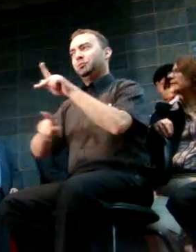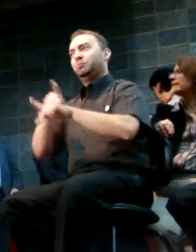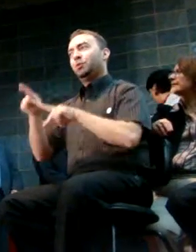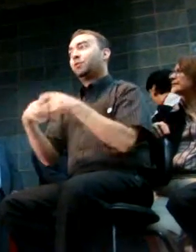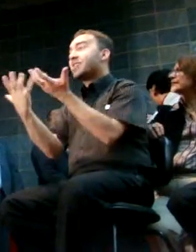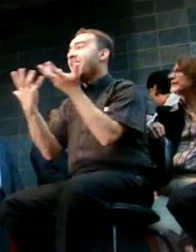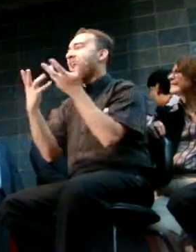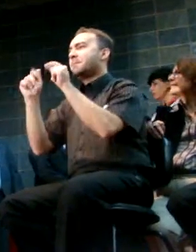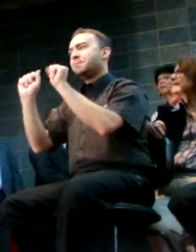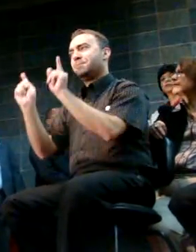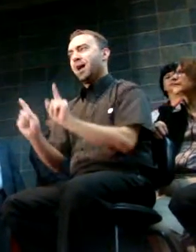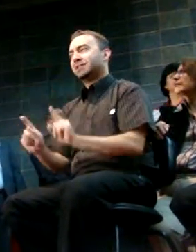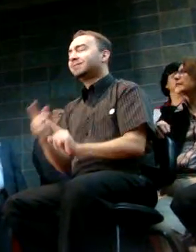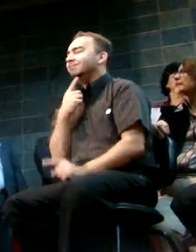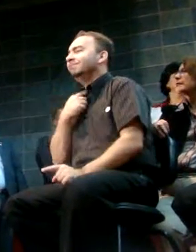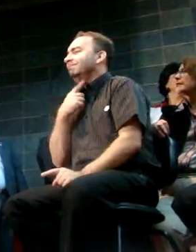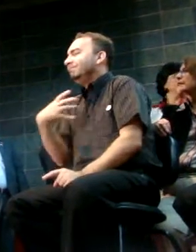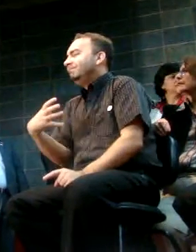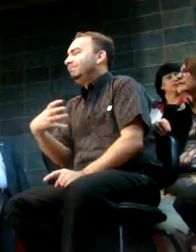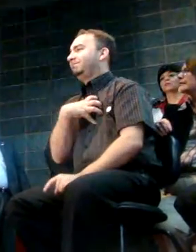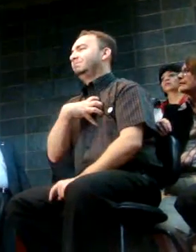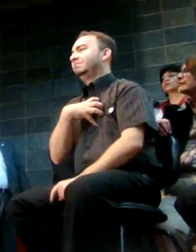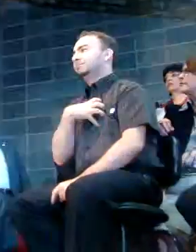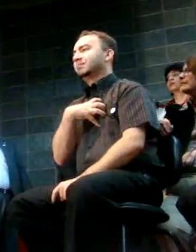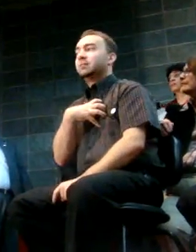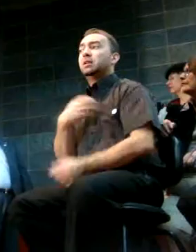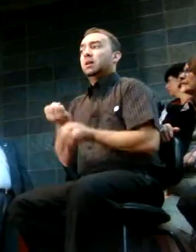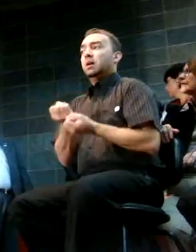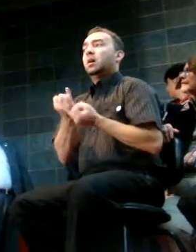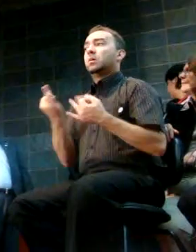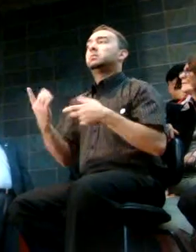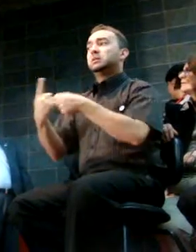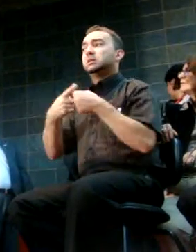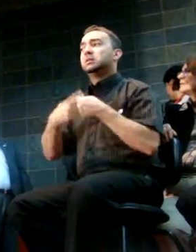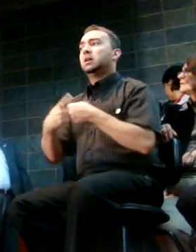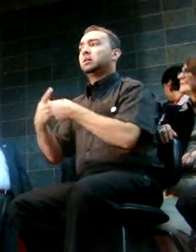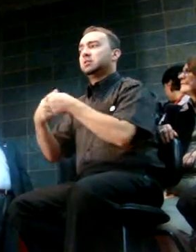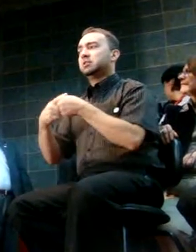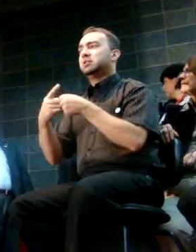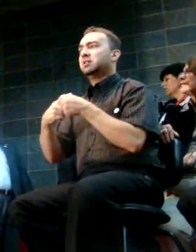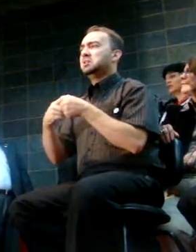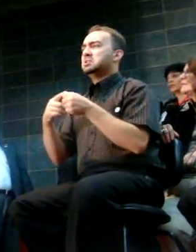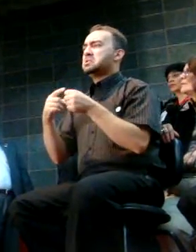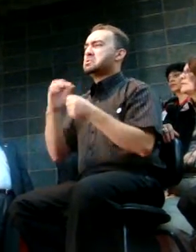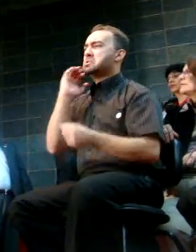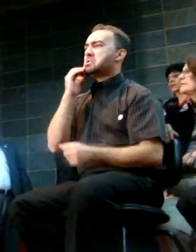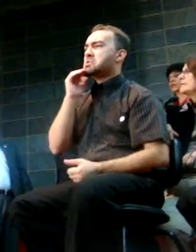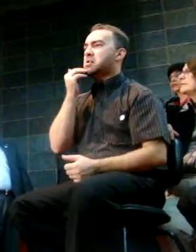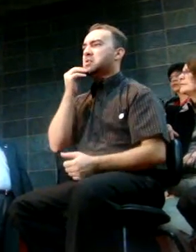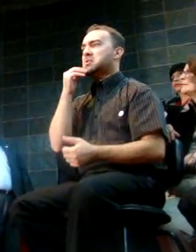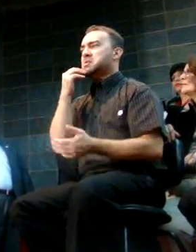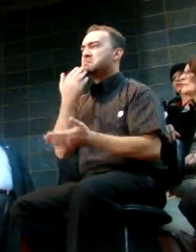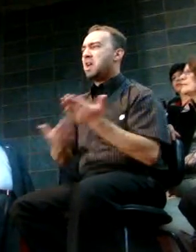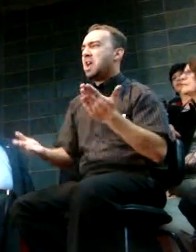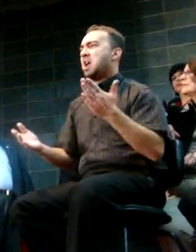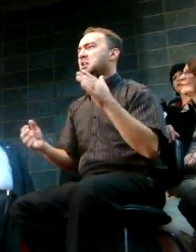recuperar cidades, regiões, situações que pareciam